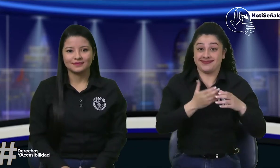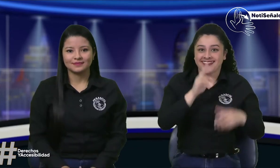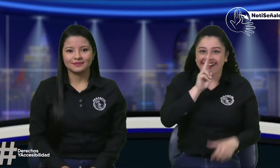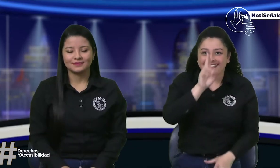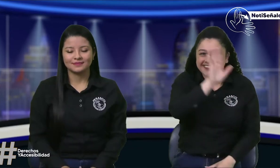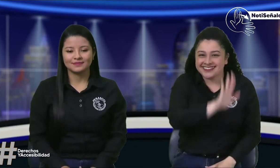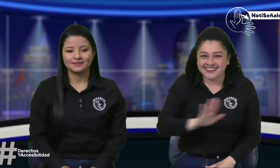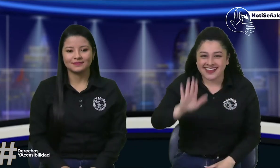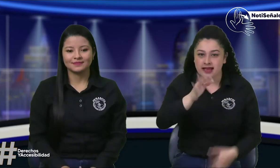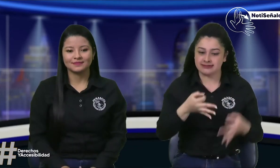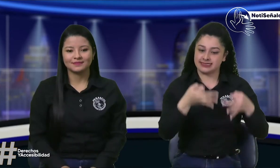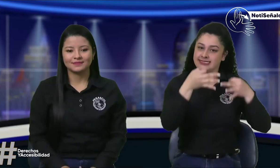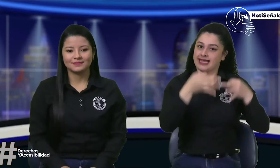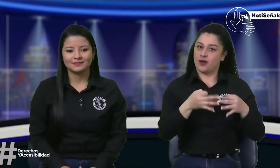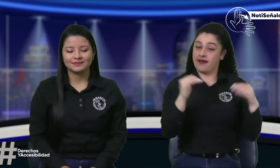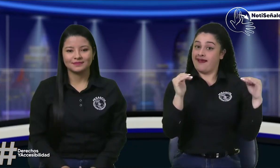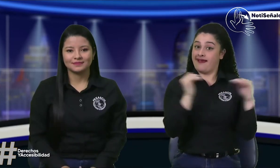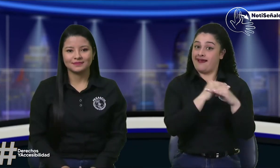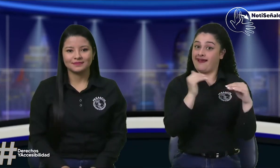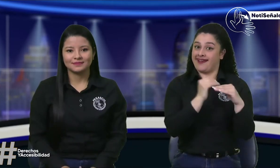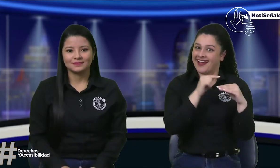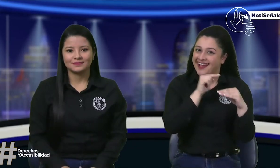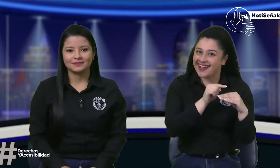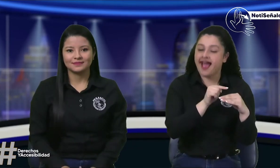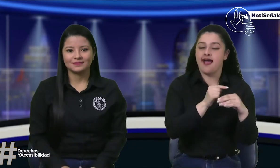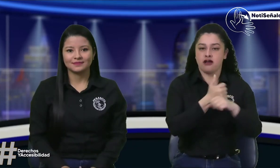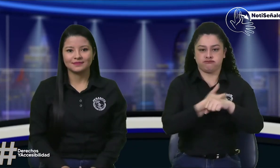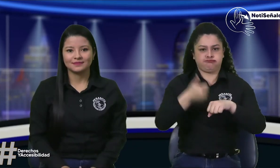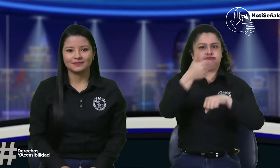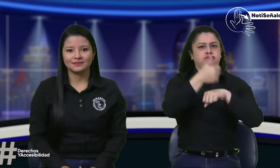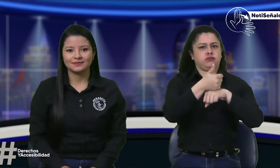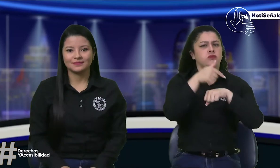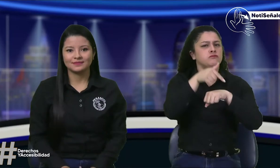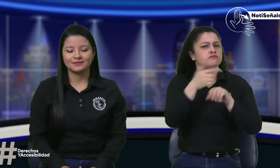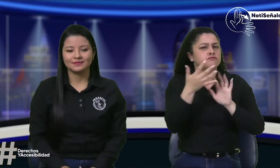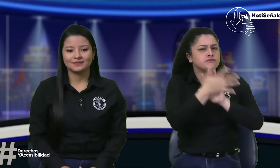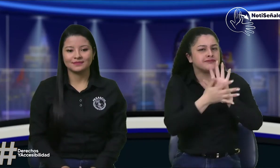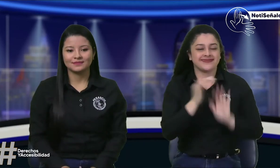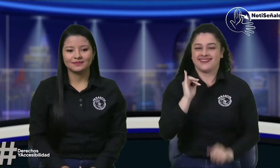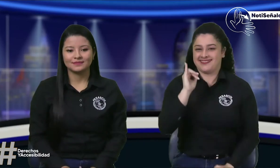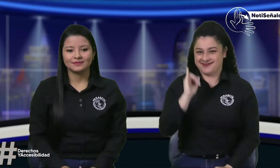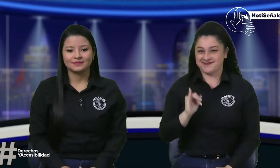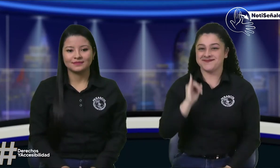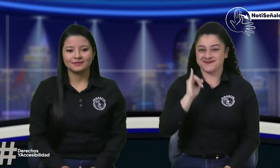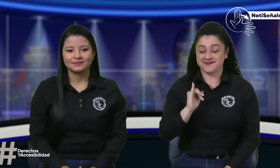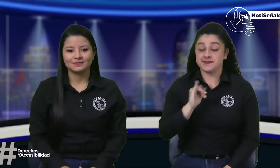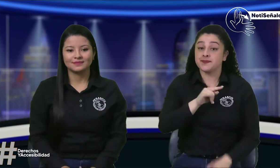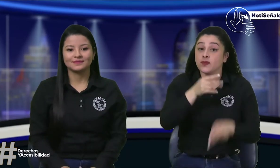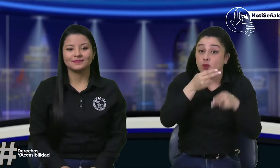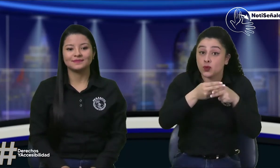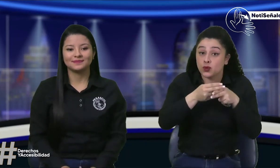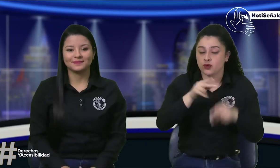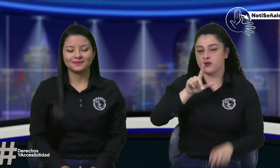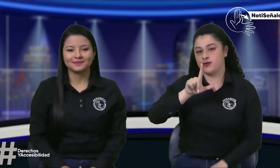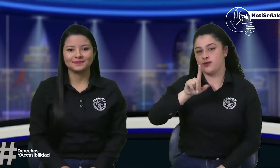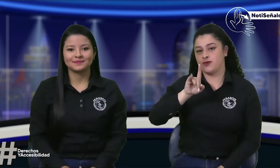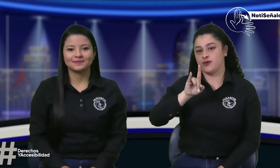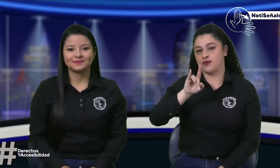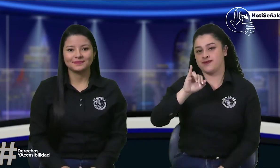tendremos como invitado al director de la Agencia Nacional de Seguridad Vial. Que su seña es esta. Y su nombre